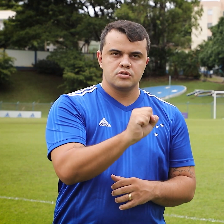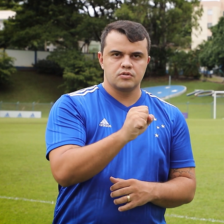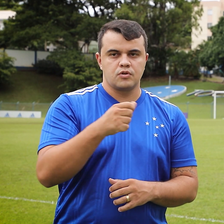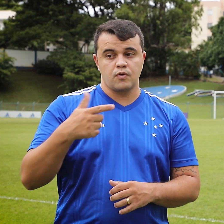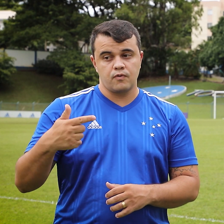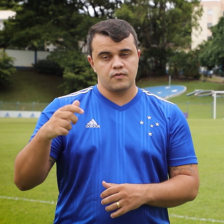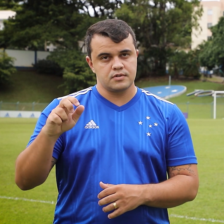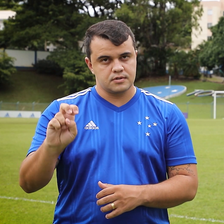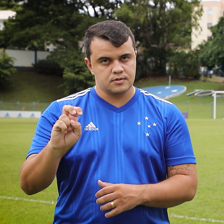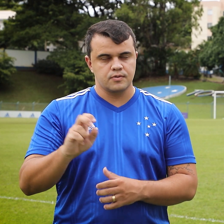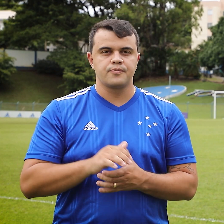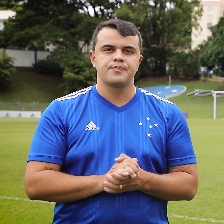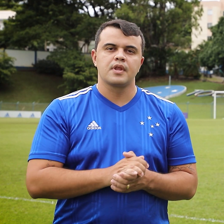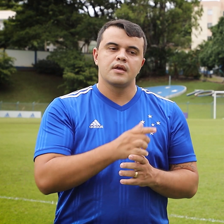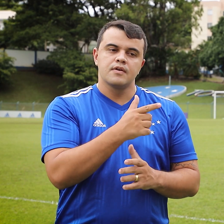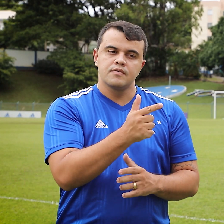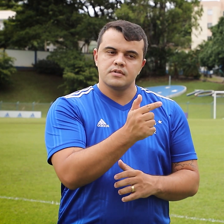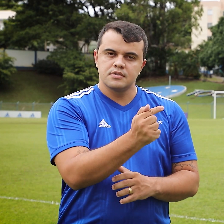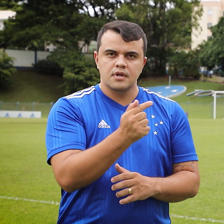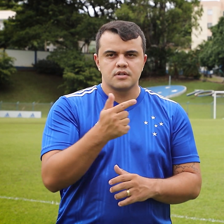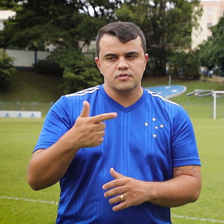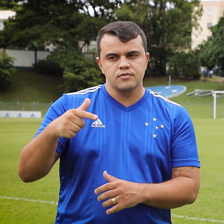27-29 e 15-13.